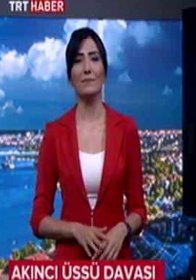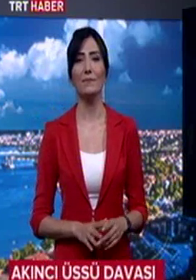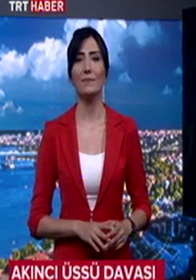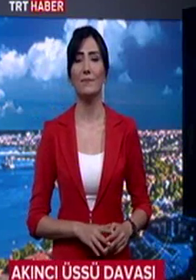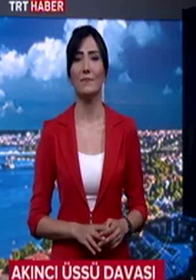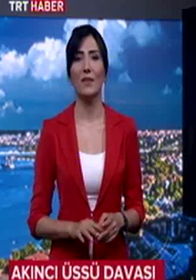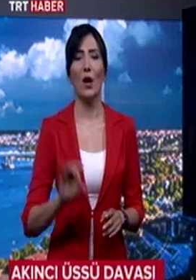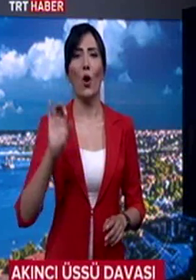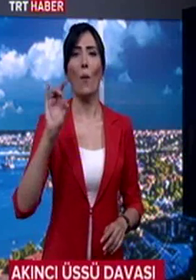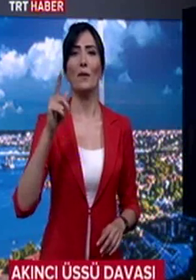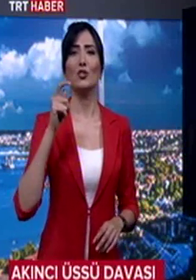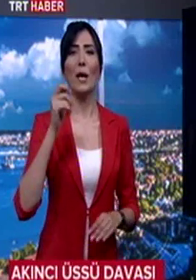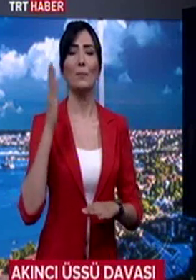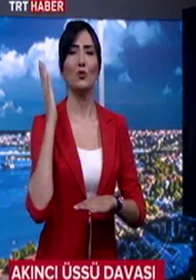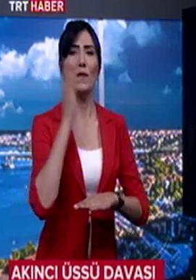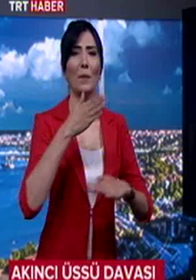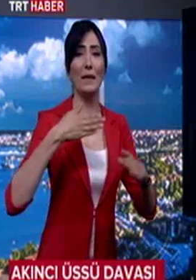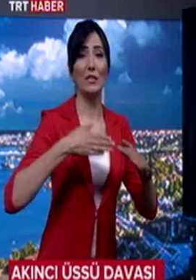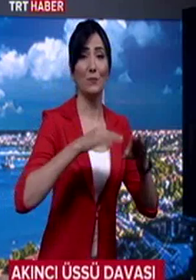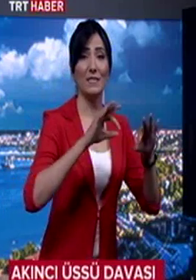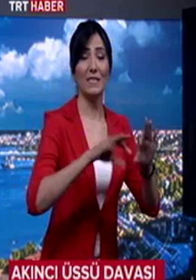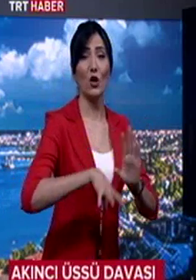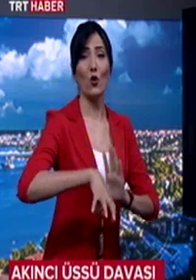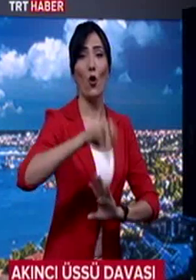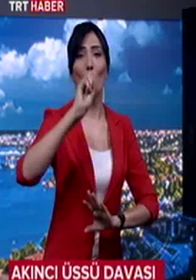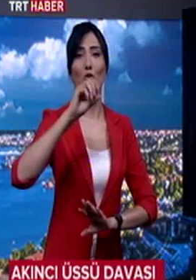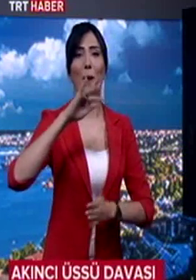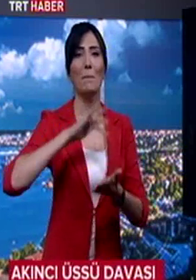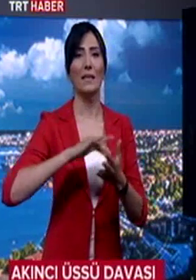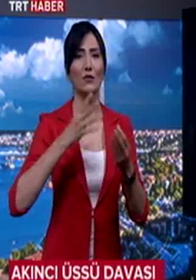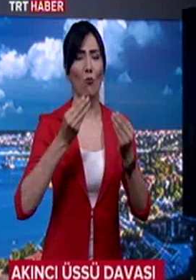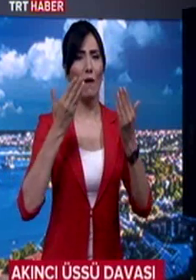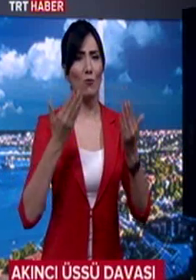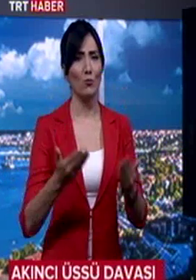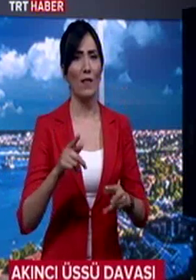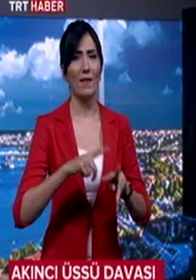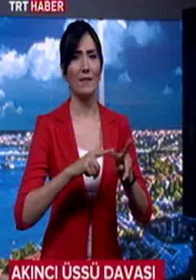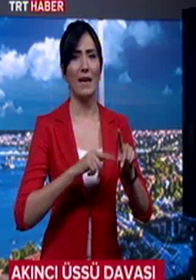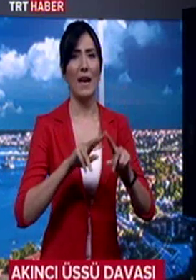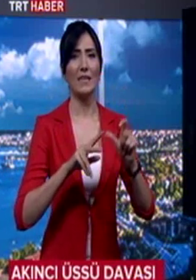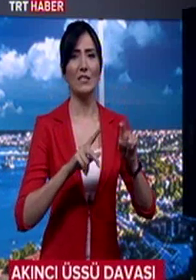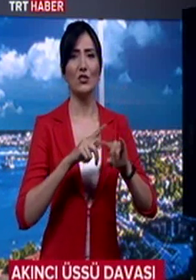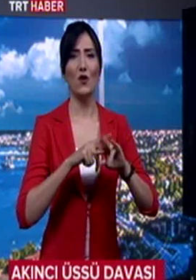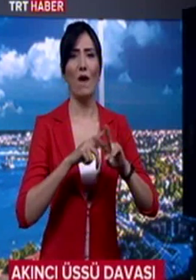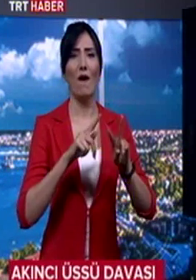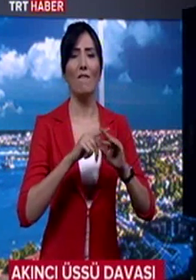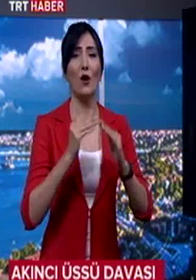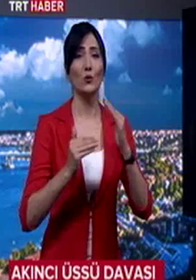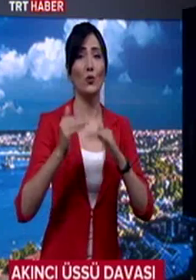15 Temmuz darbe girişimi sırasında komuta merkezi olarak kullanılan Akıncı Hava Üstündeki eylemlere